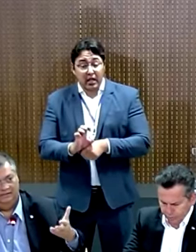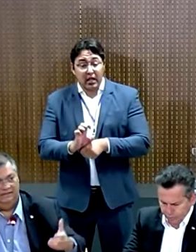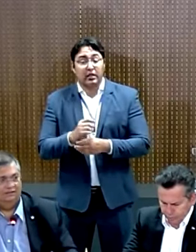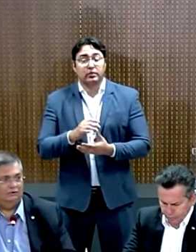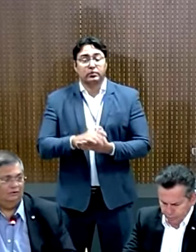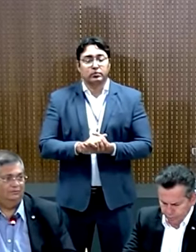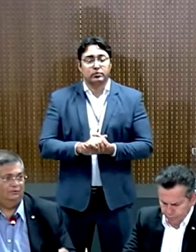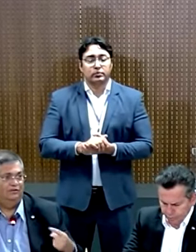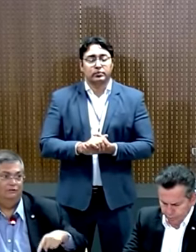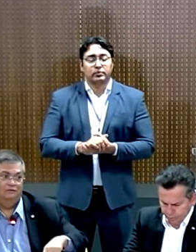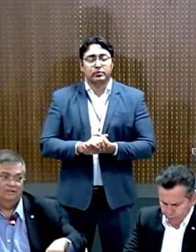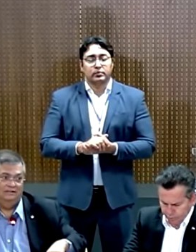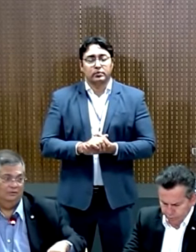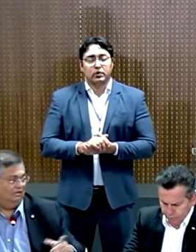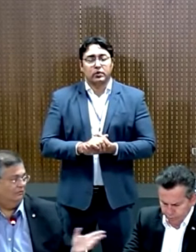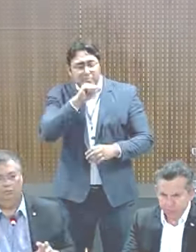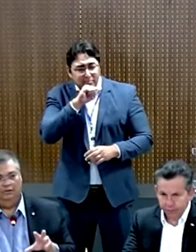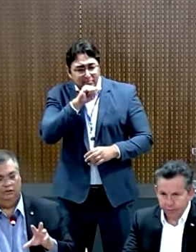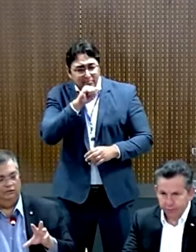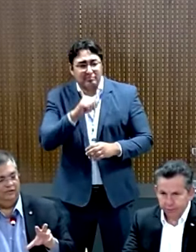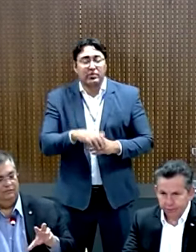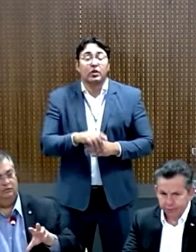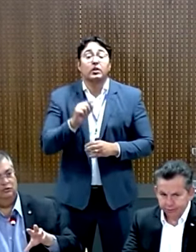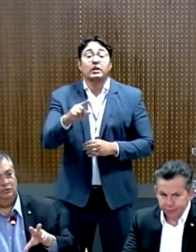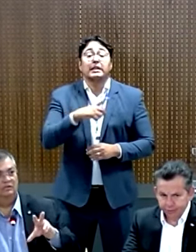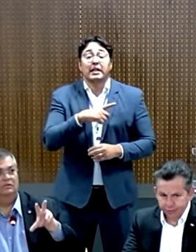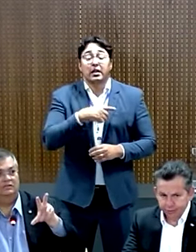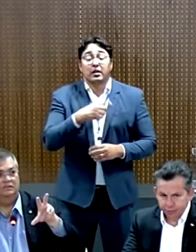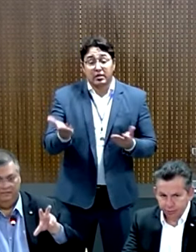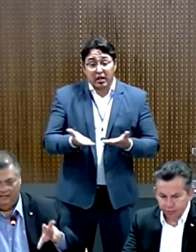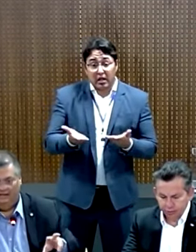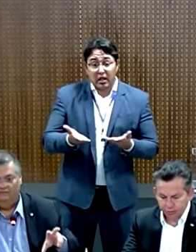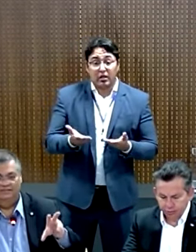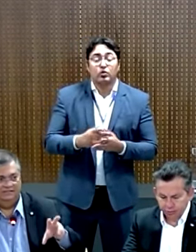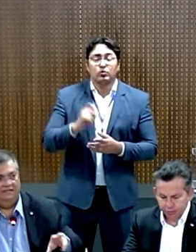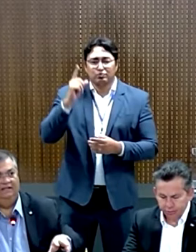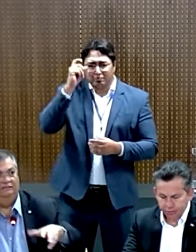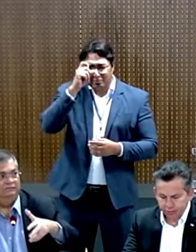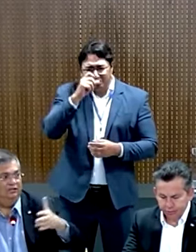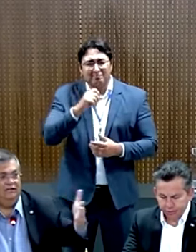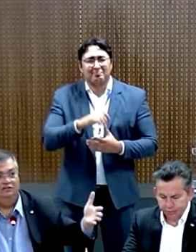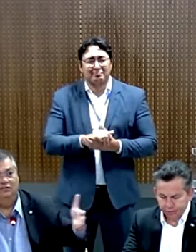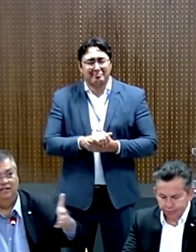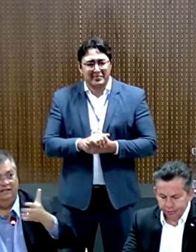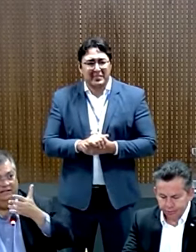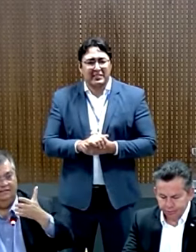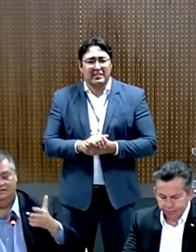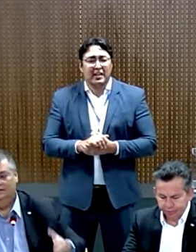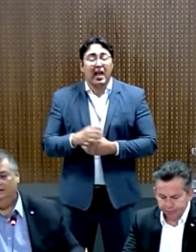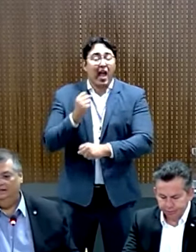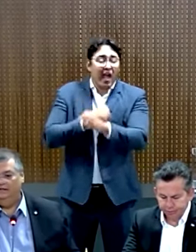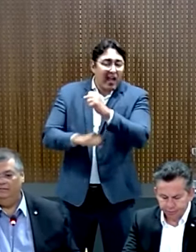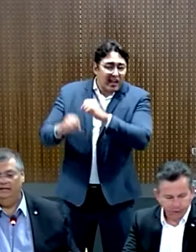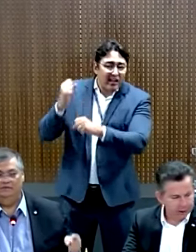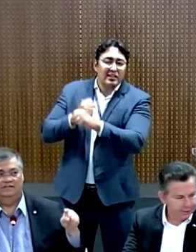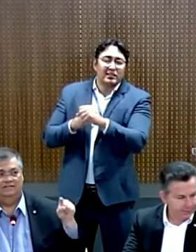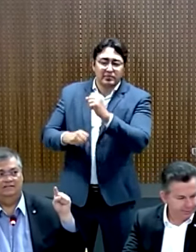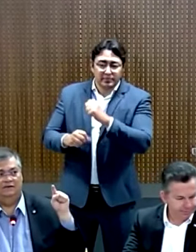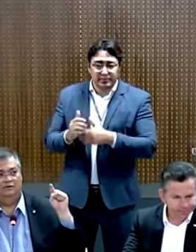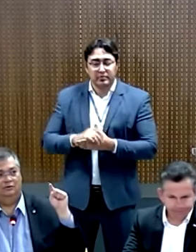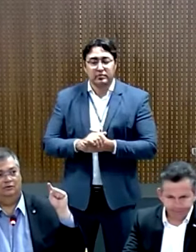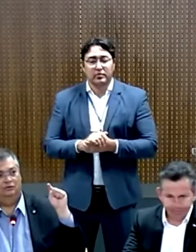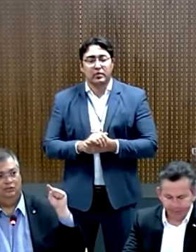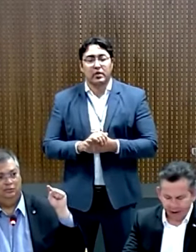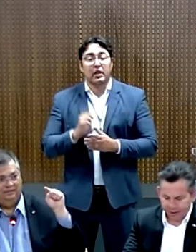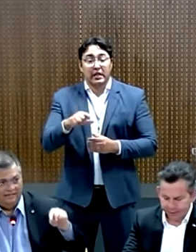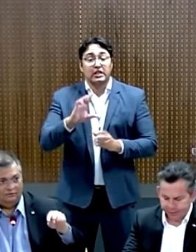a outra metade corresponde à Força Nacional. O que nós temos hoje é uma situação grave, sim, que vem de décadas. Lembremos que